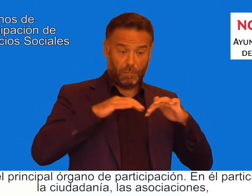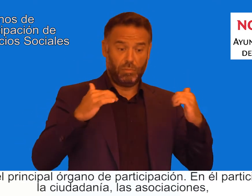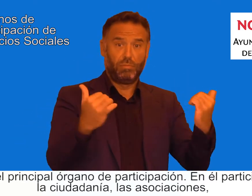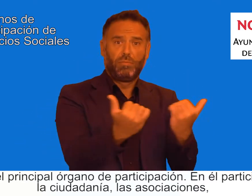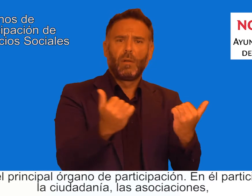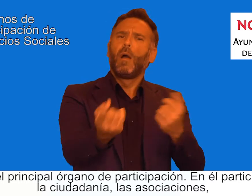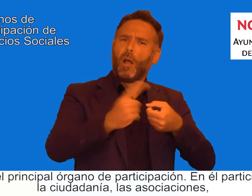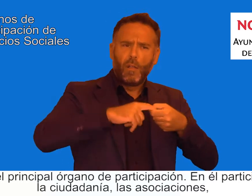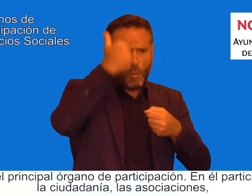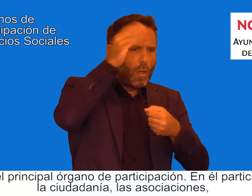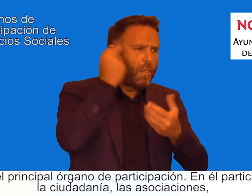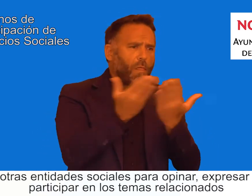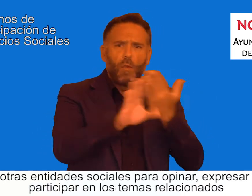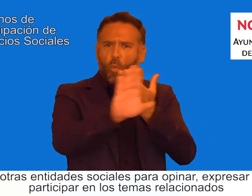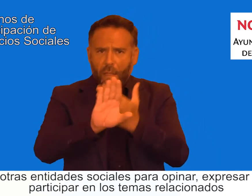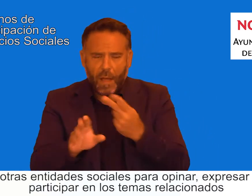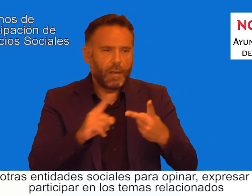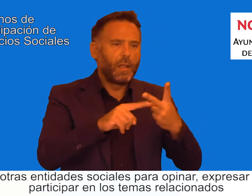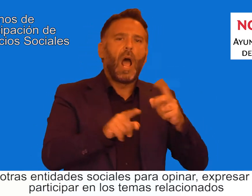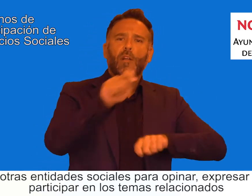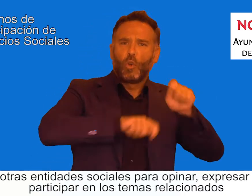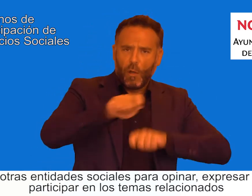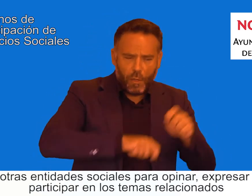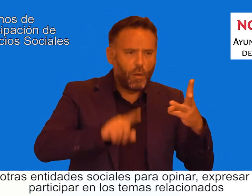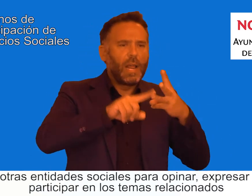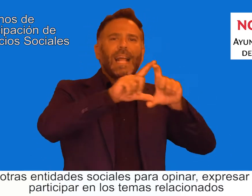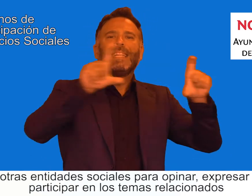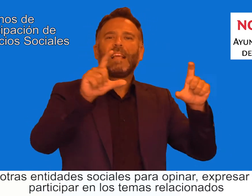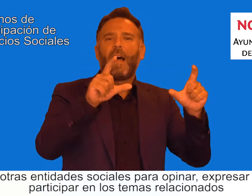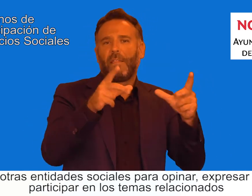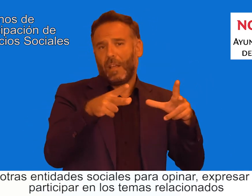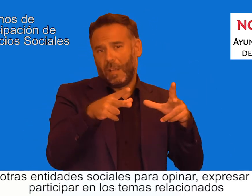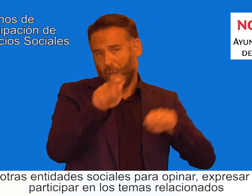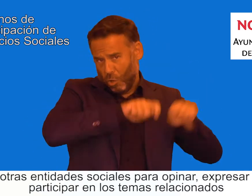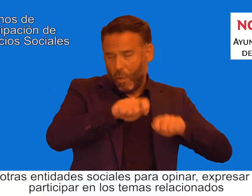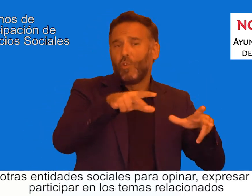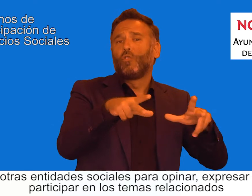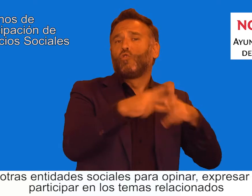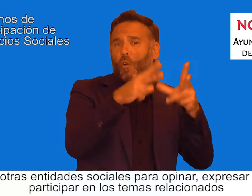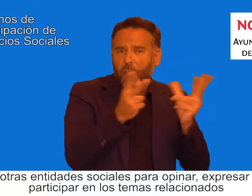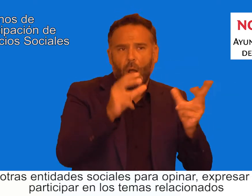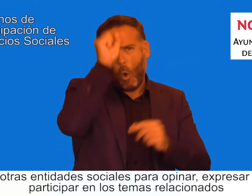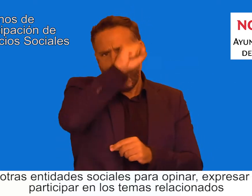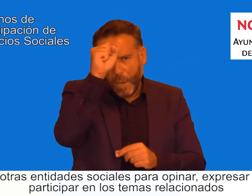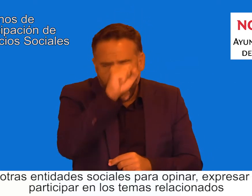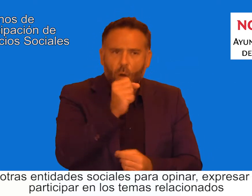las asociaciones y otras entidades sociales para opinar, expresar y participar en los temas